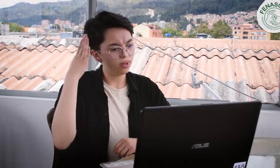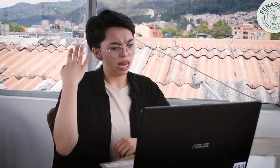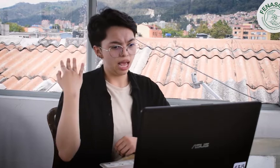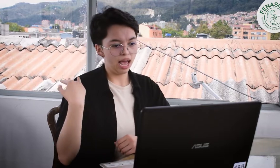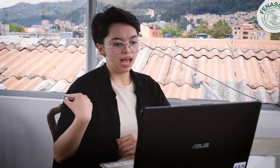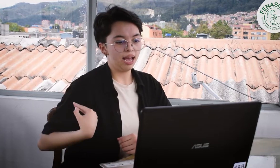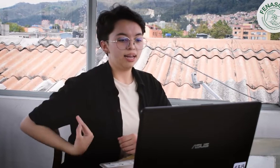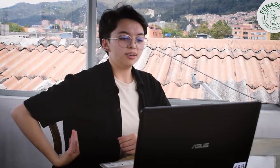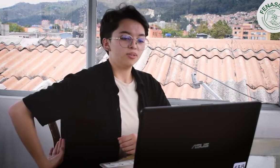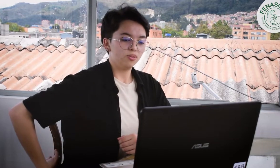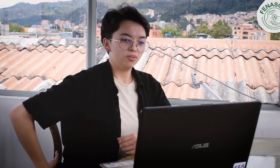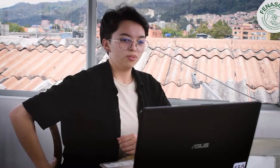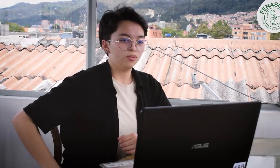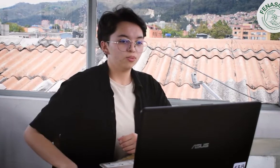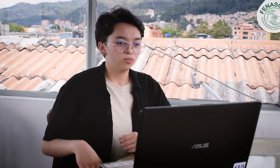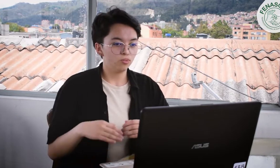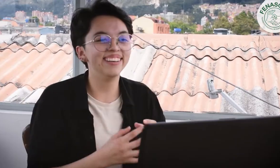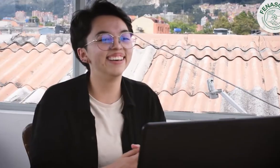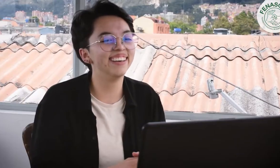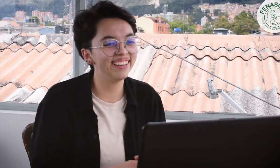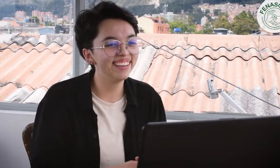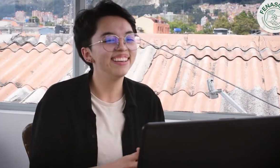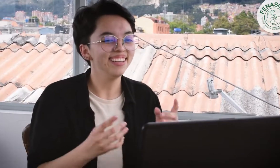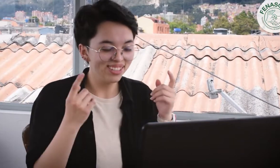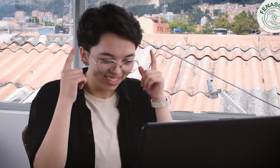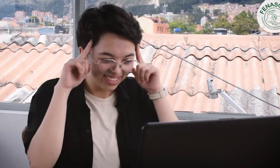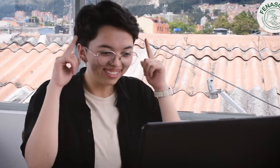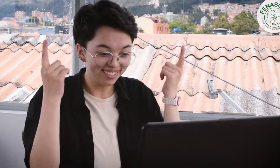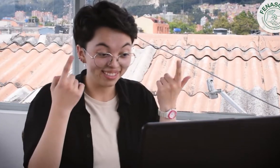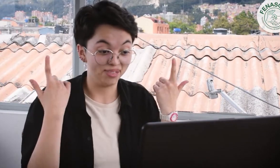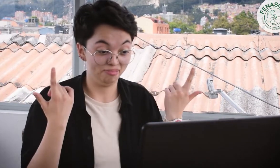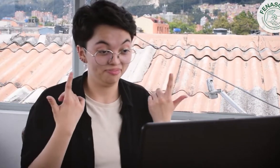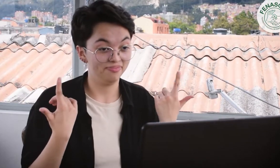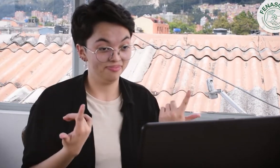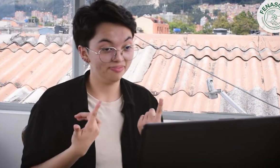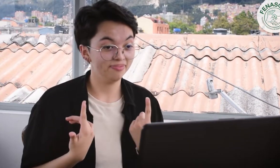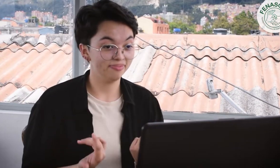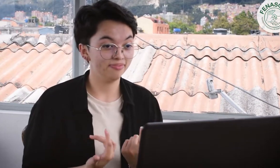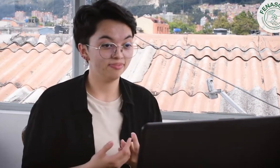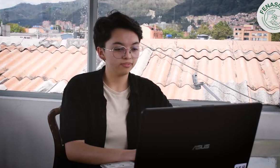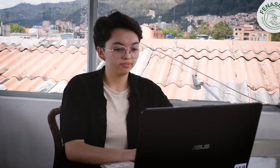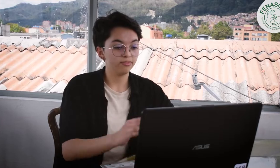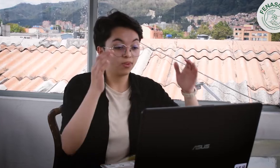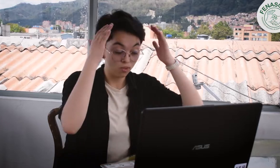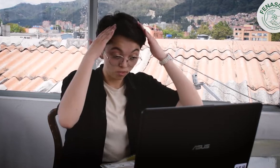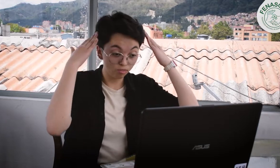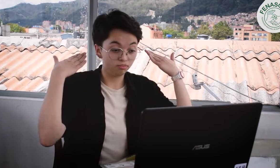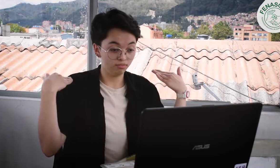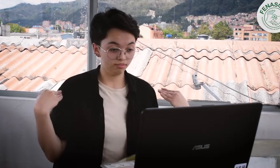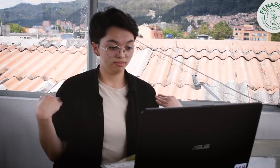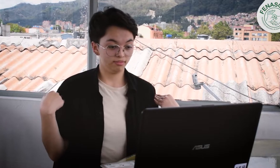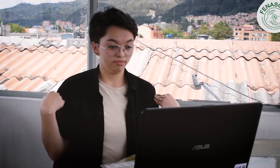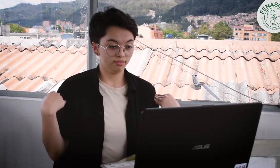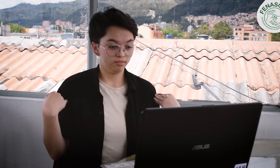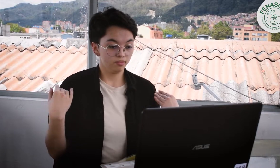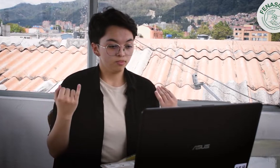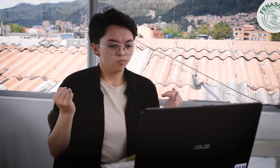Cabello largo, cabello crespo, cabello liso,